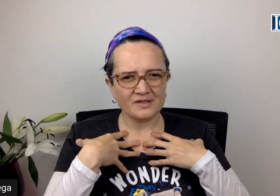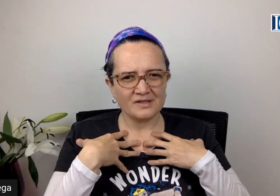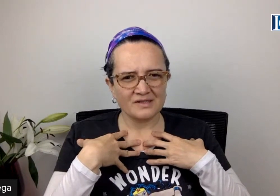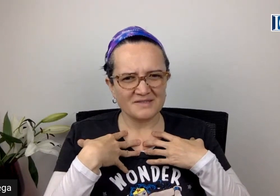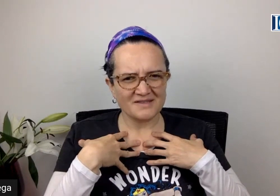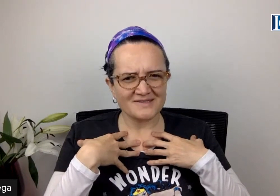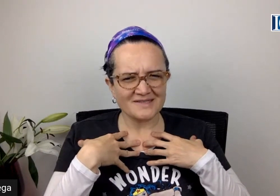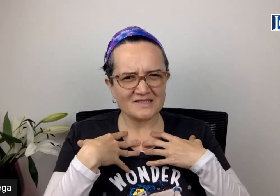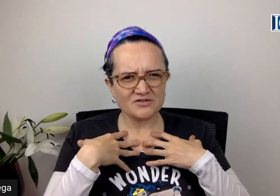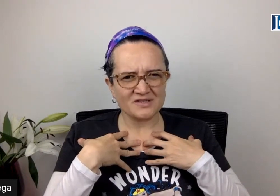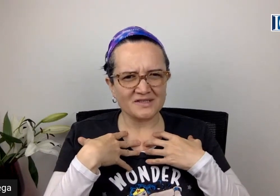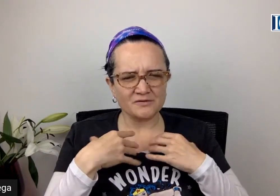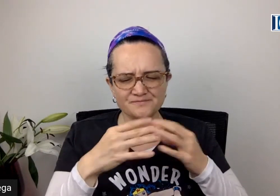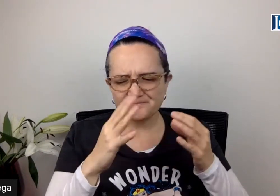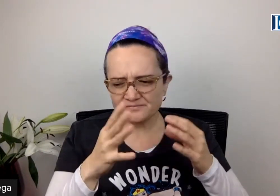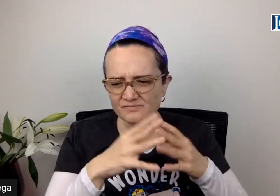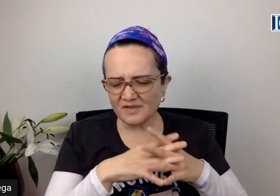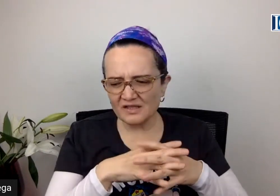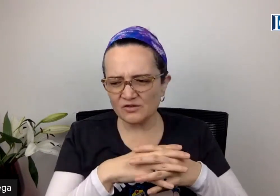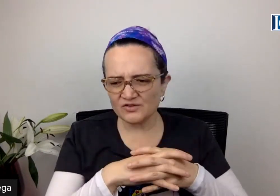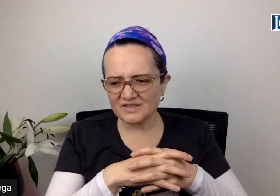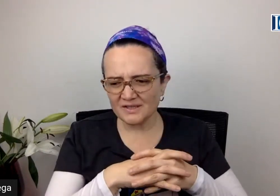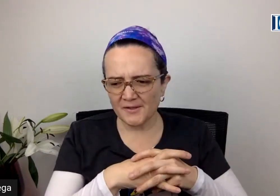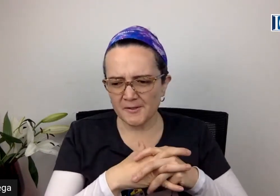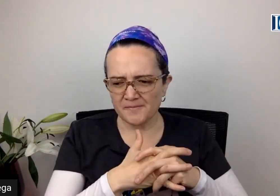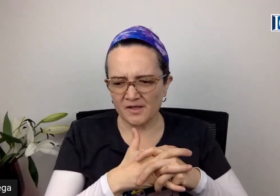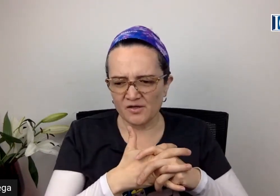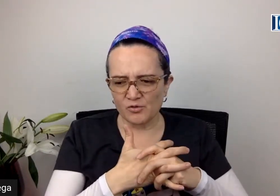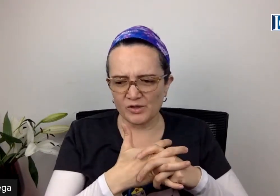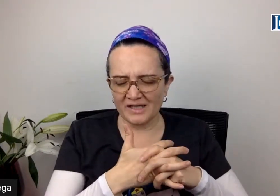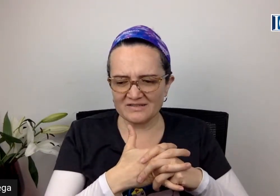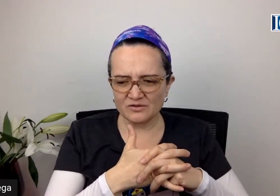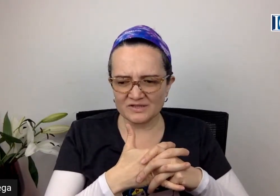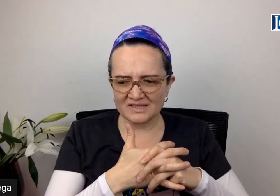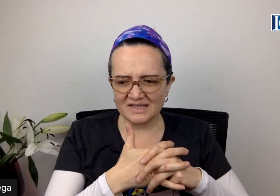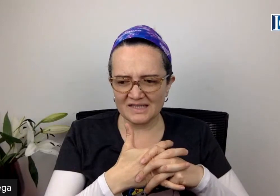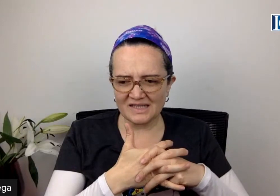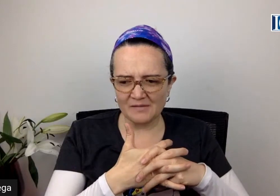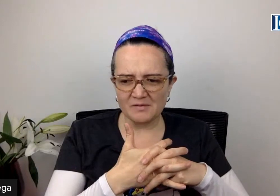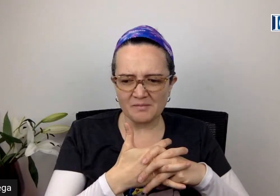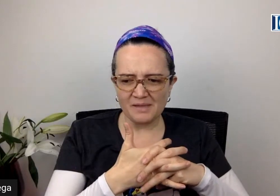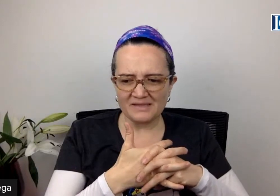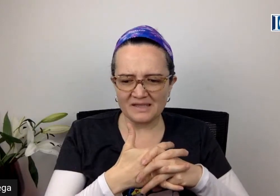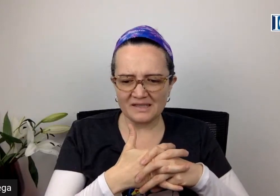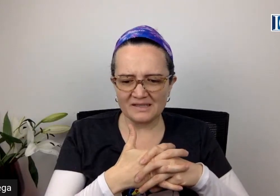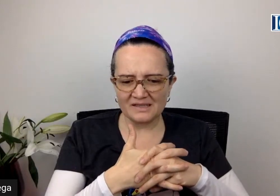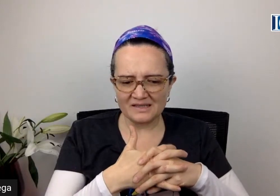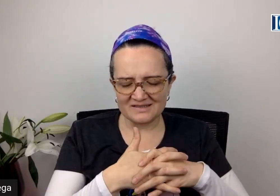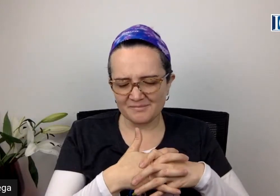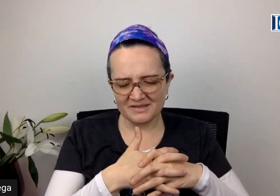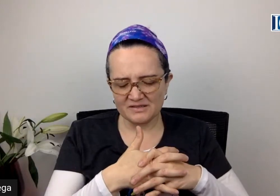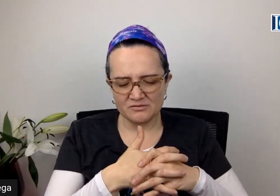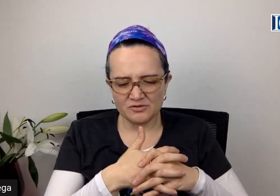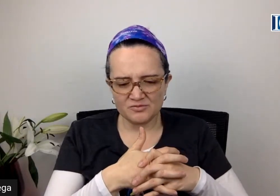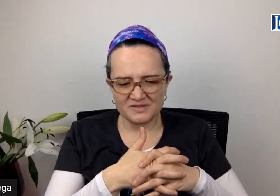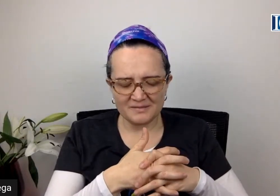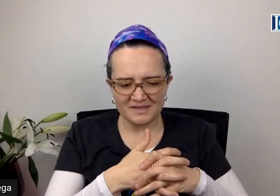Vamos a ver si tiene este sentido. Entonces, una de las cosas que a mí me impacta y que siempre ha sido uno de mis temas